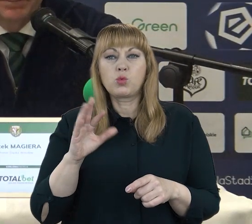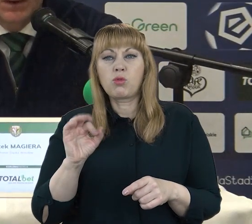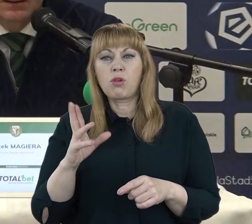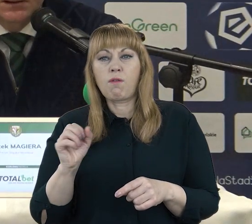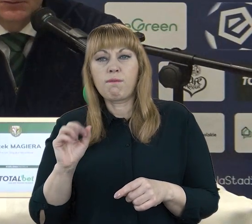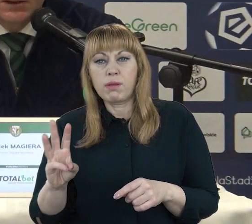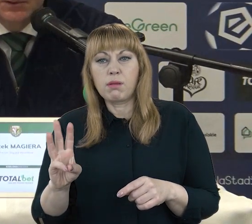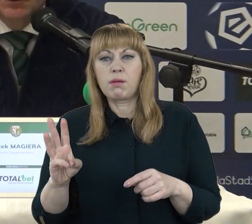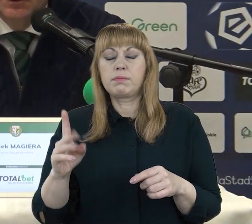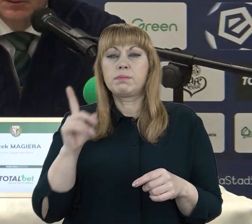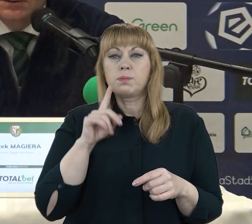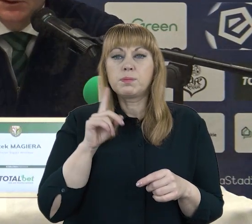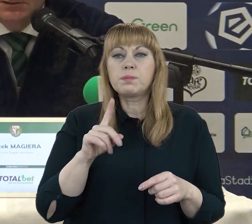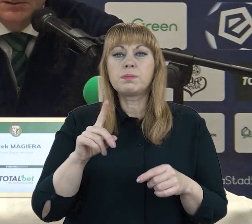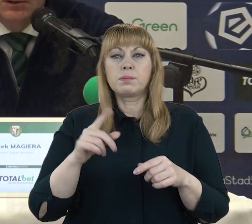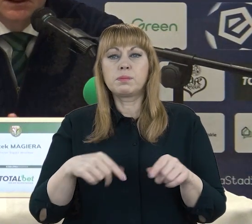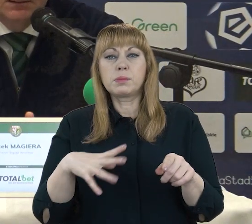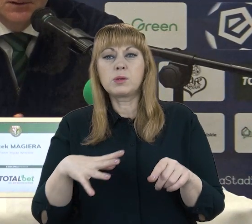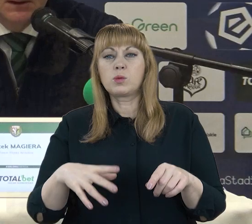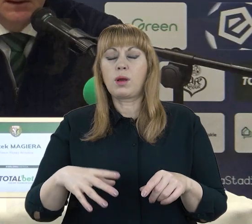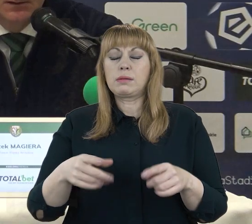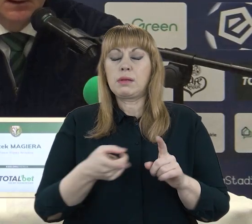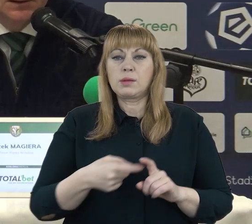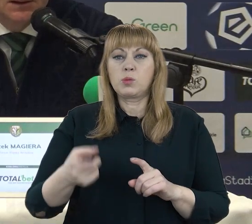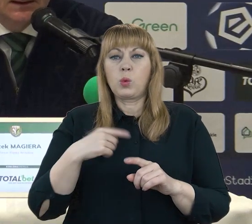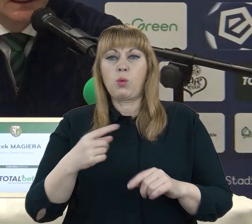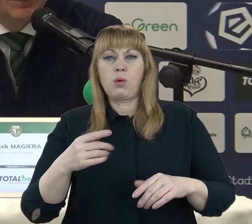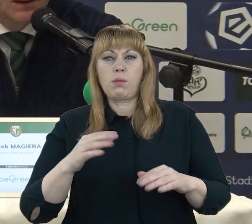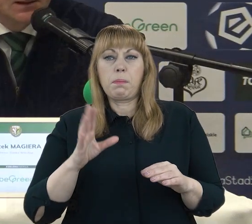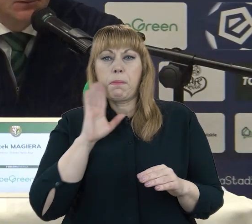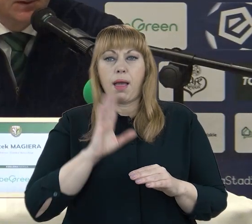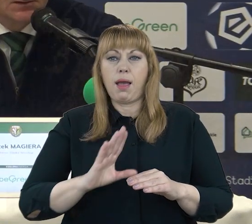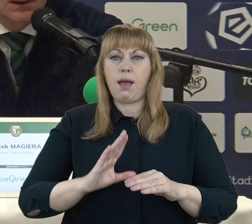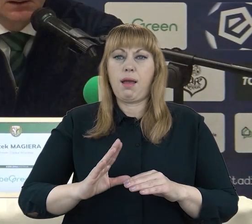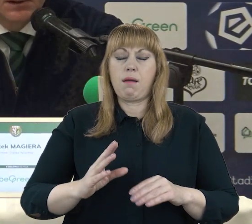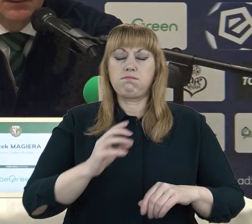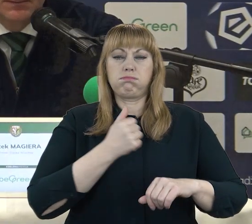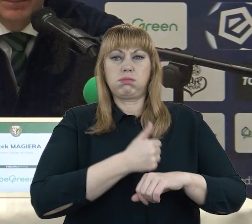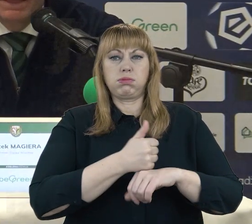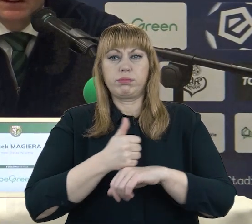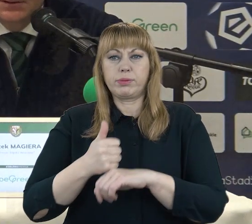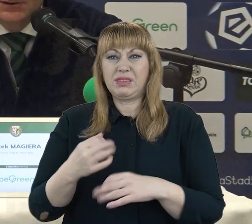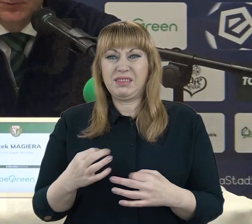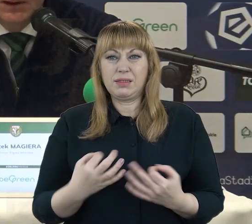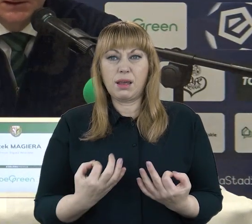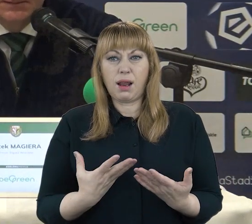był zespołem dominującym, strzelającym gole, grając łagię dla oka. Dzisiaj jesteśmy w miejscu takim, gdzie dwie z rzędu porażki